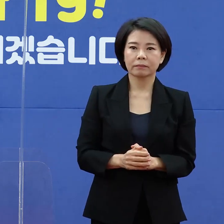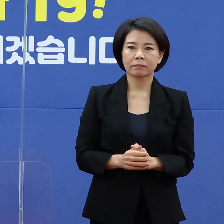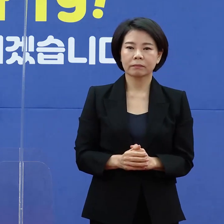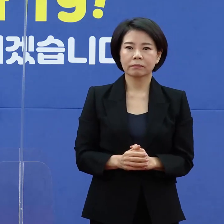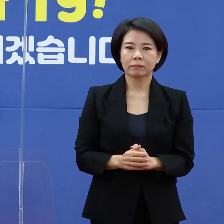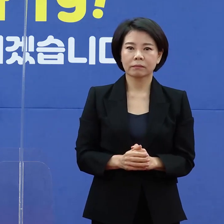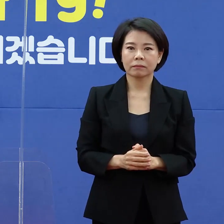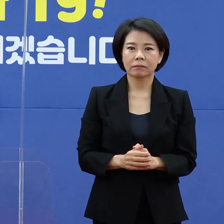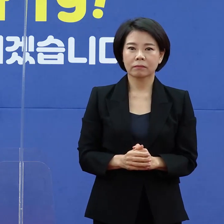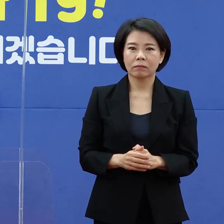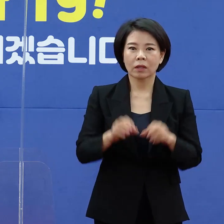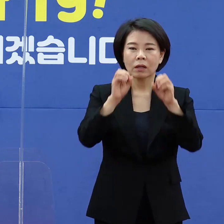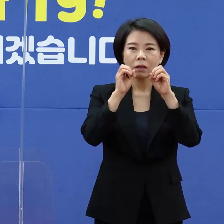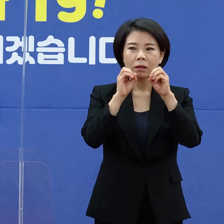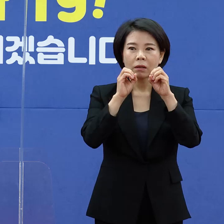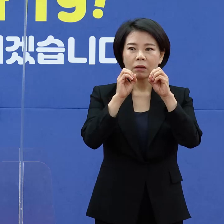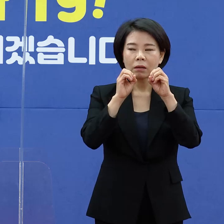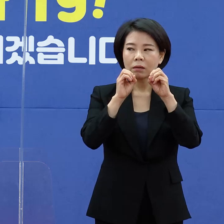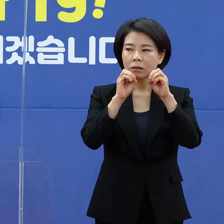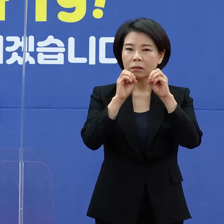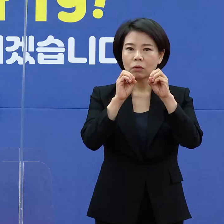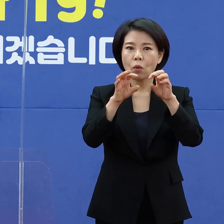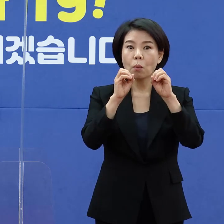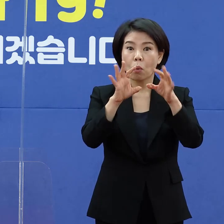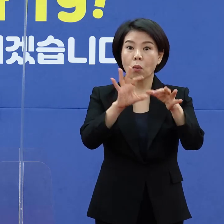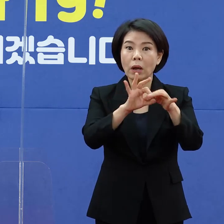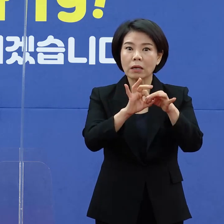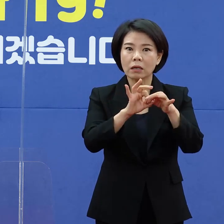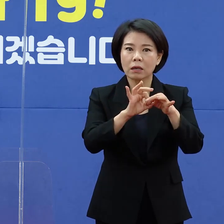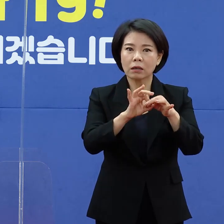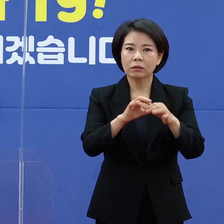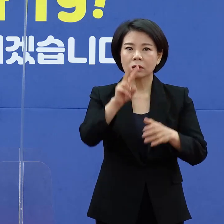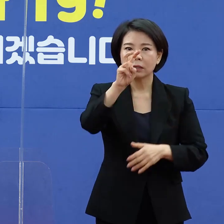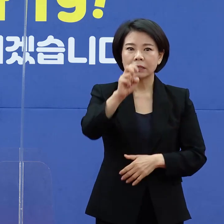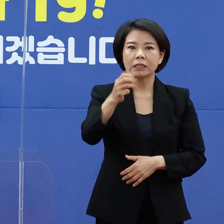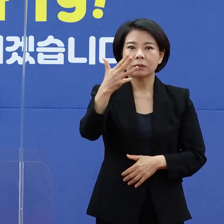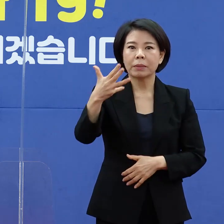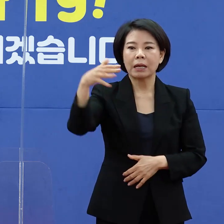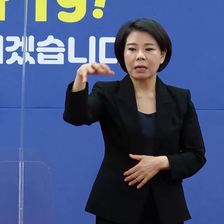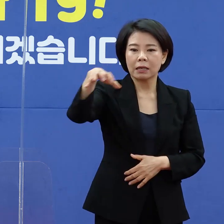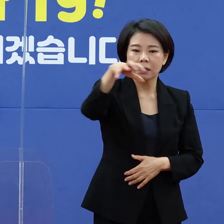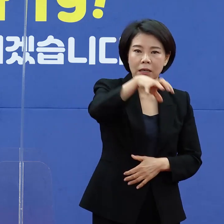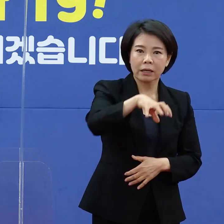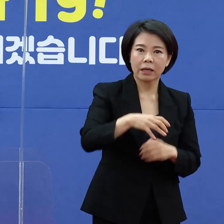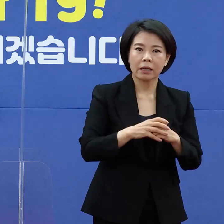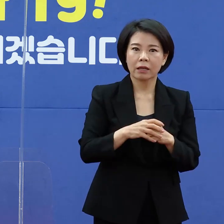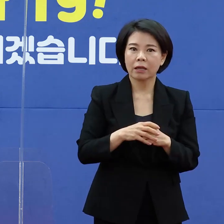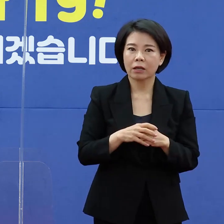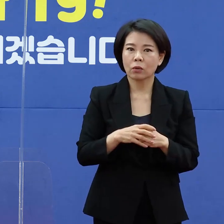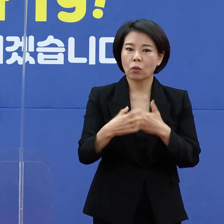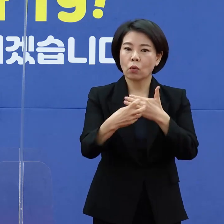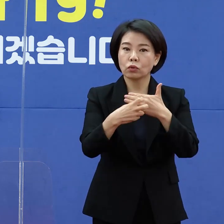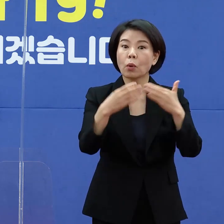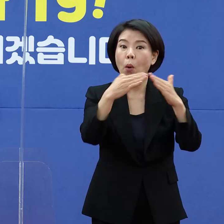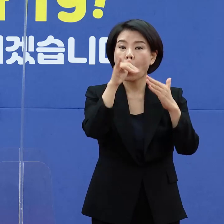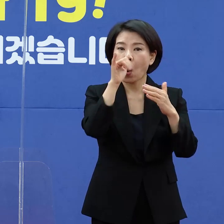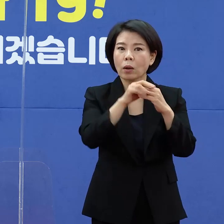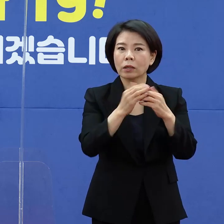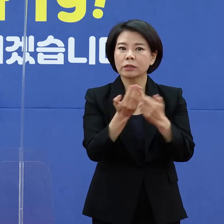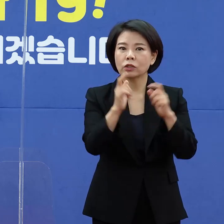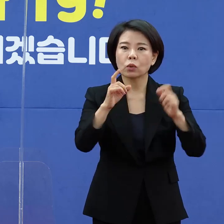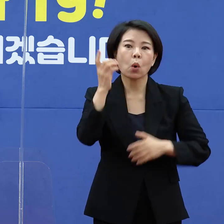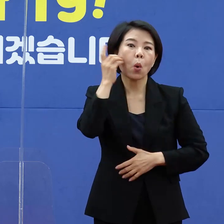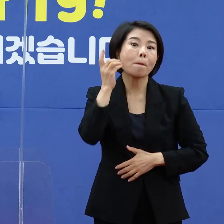홍보 관련해서는 지금 28개 재택치료 지정 의료기관인 경우는 우리 도